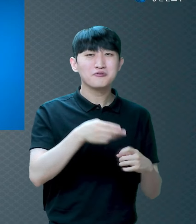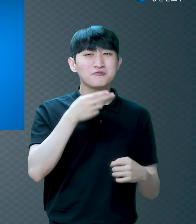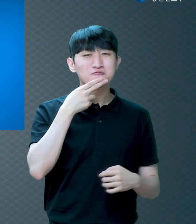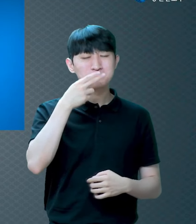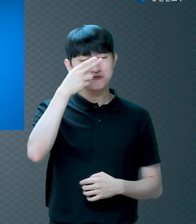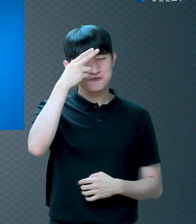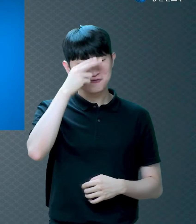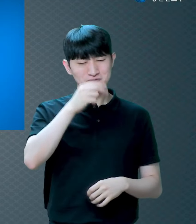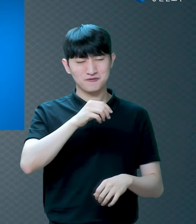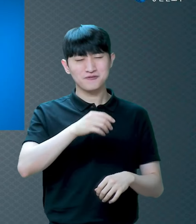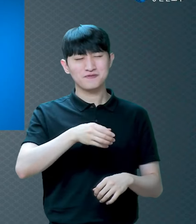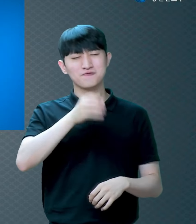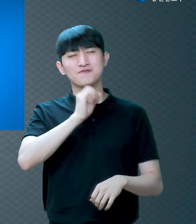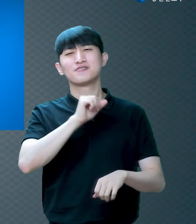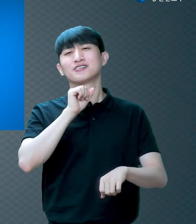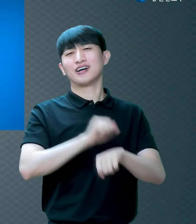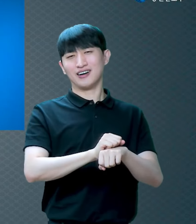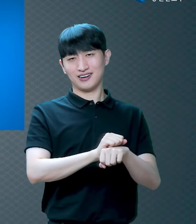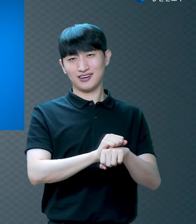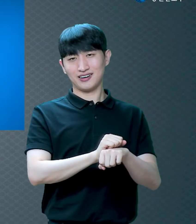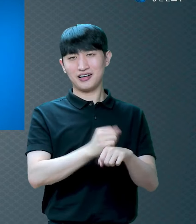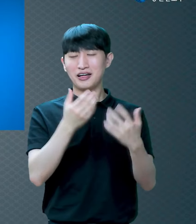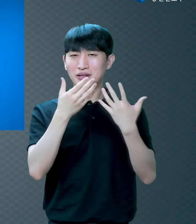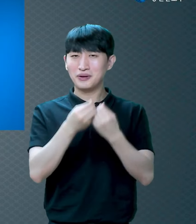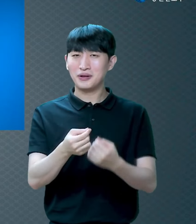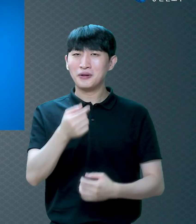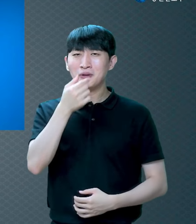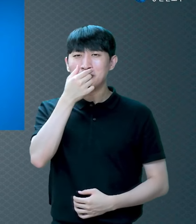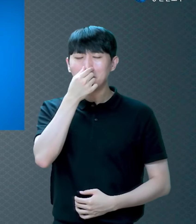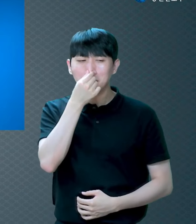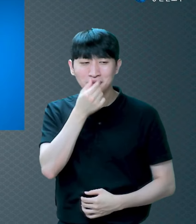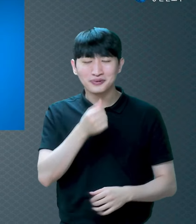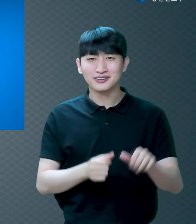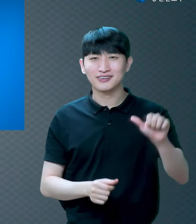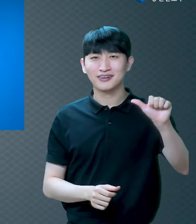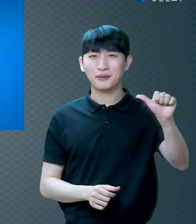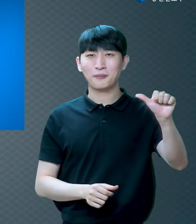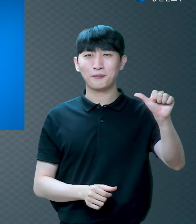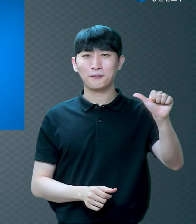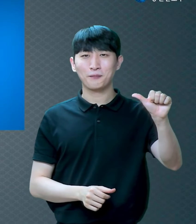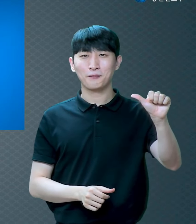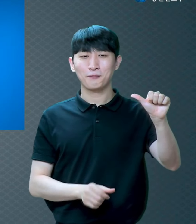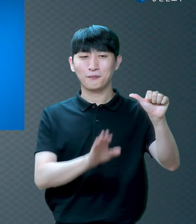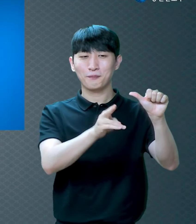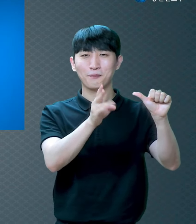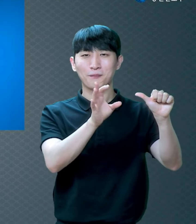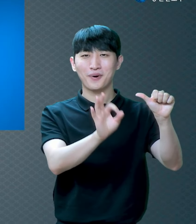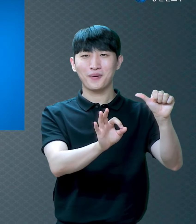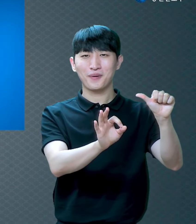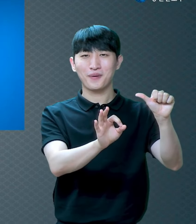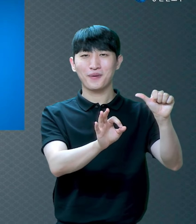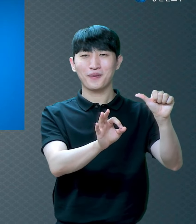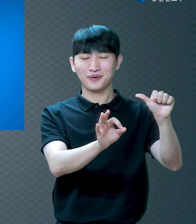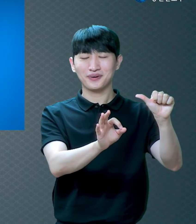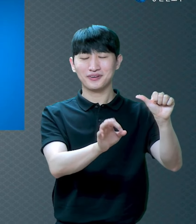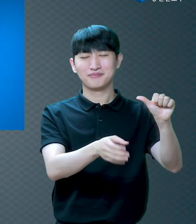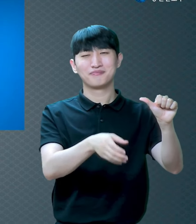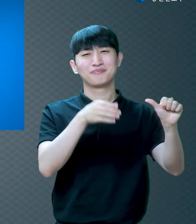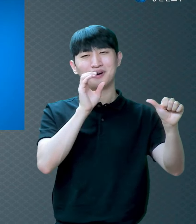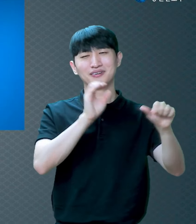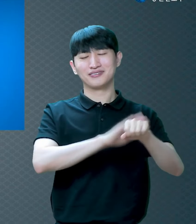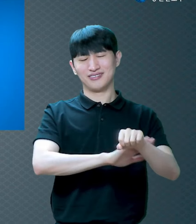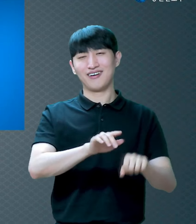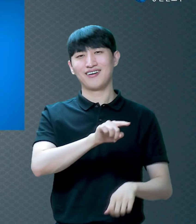사람이라고 해봐야 소주 다섯 병 정도는 먹어야 돼요 아주 술 야 너는 여자냐 술도 못 먹게 이런